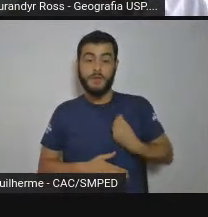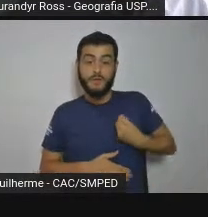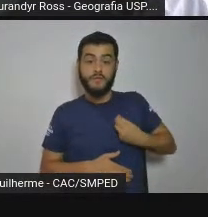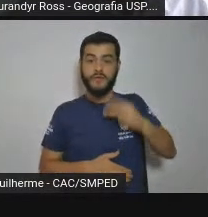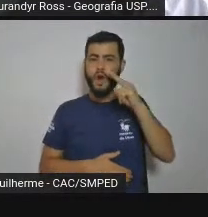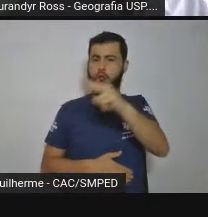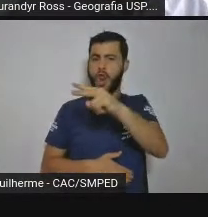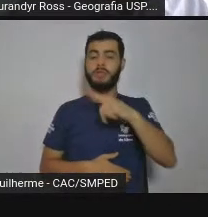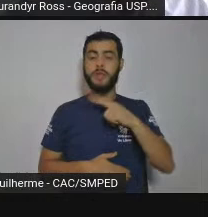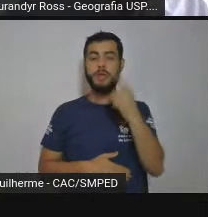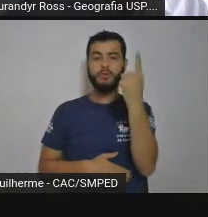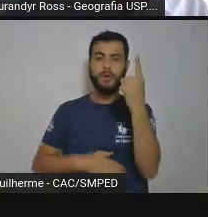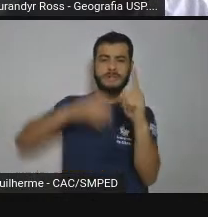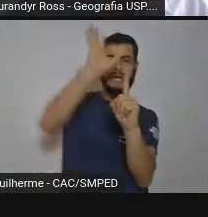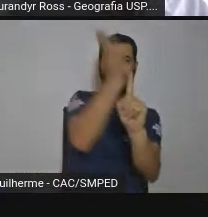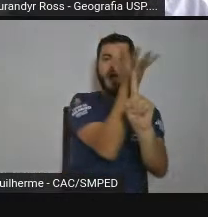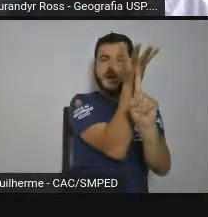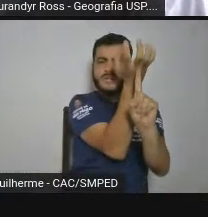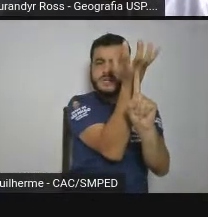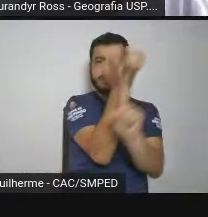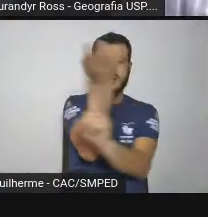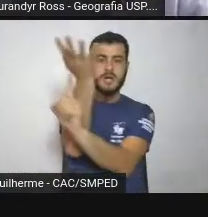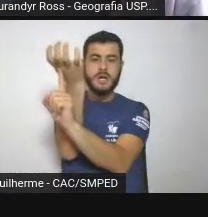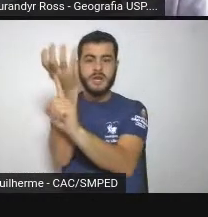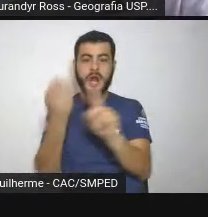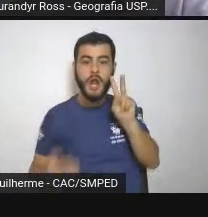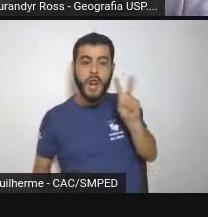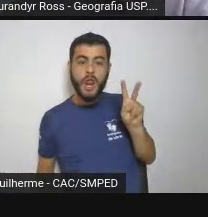provavelmente a gente está até passando por elas agora,